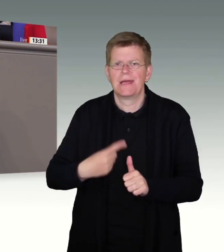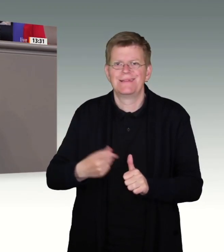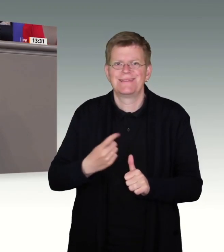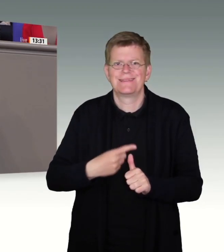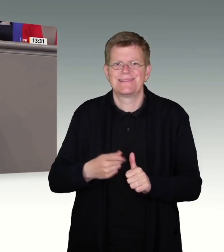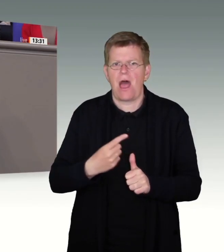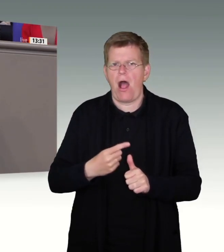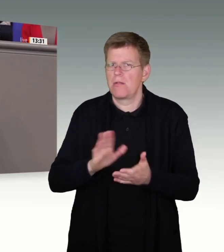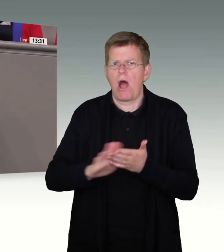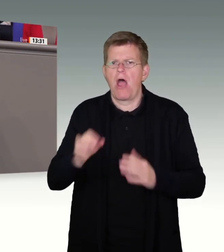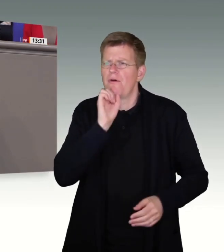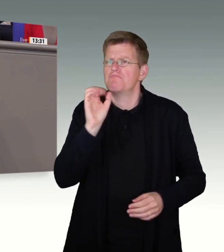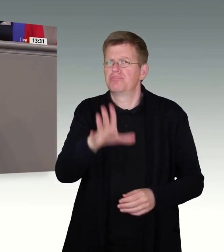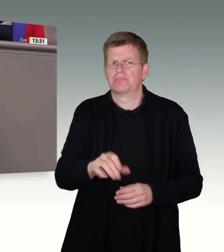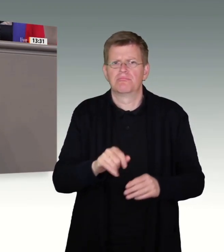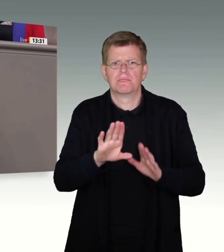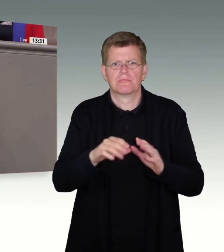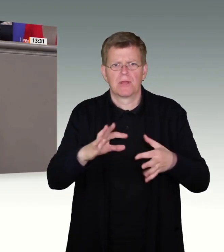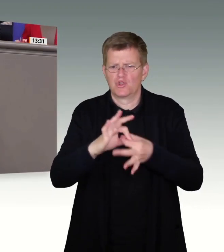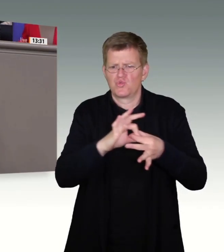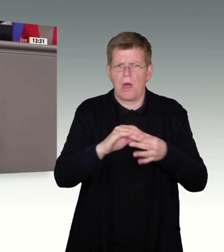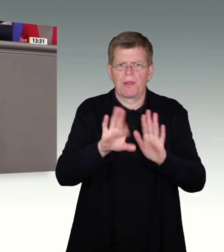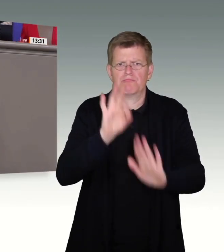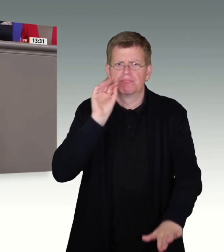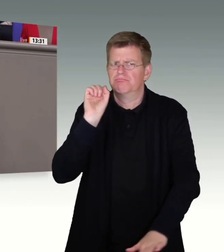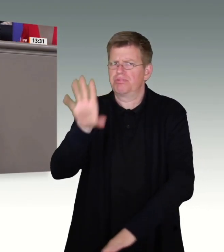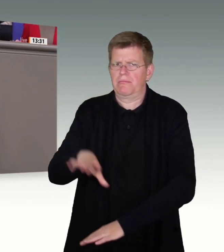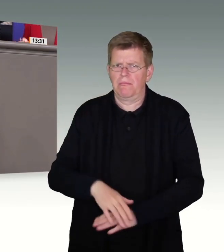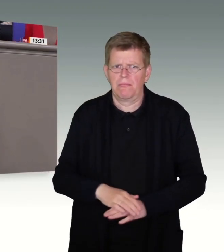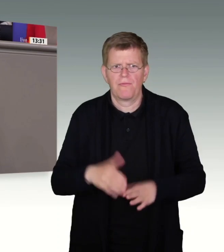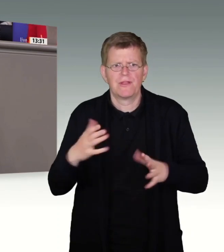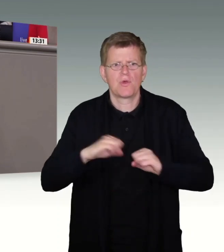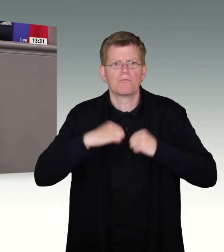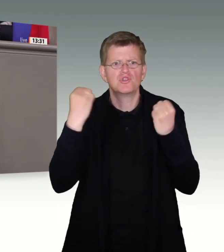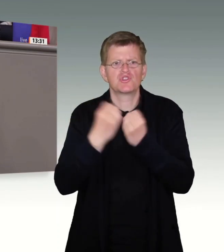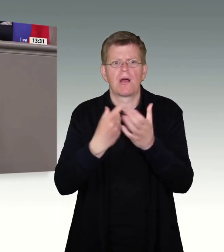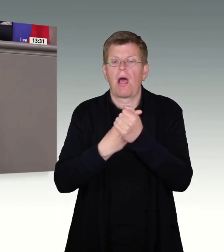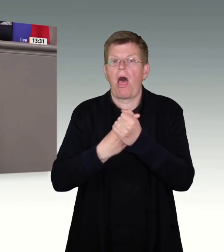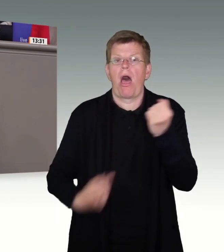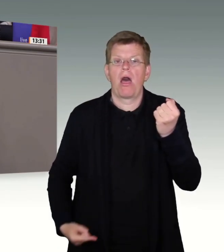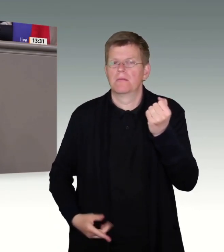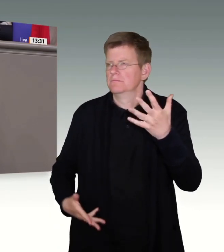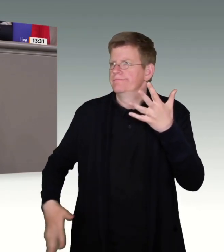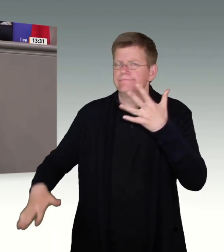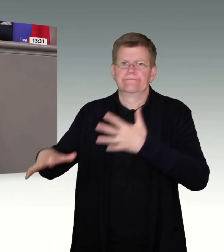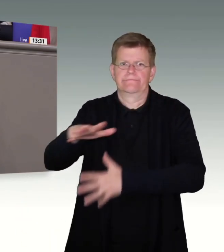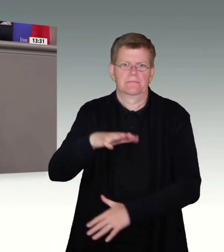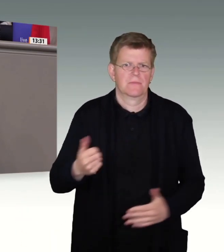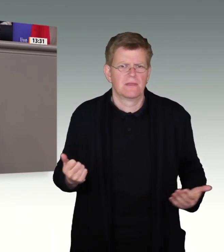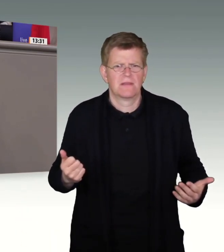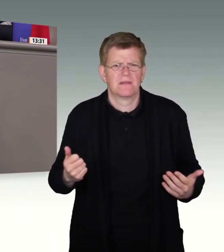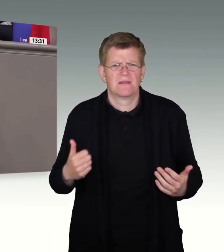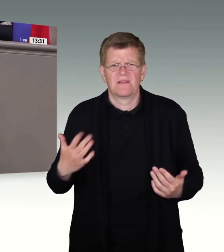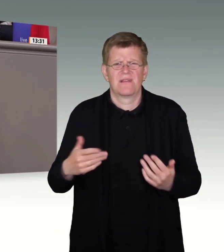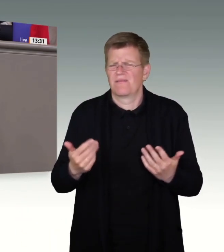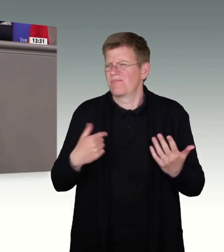Zusammenhängen gerissen und zu Schreckensszenarien des Staatsversagens zusammenfantasiert. Das ist Populismus